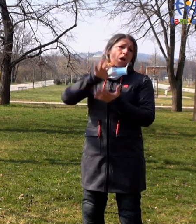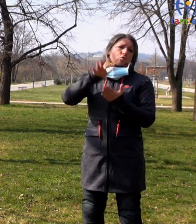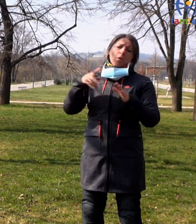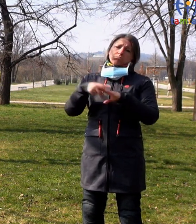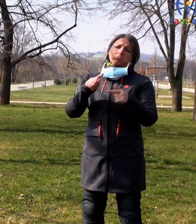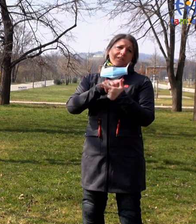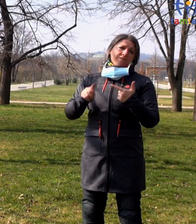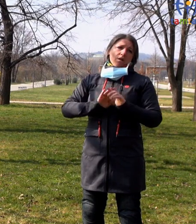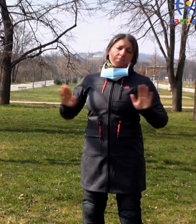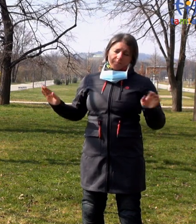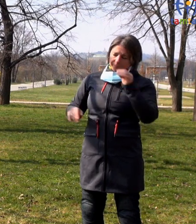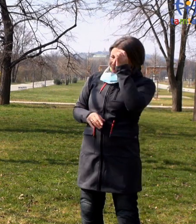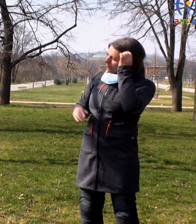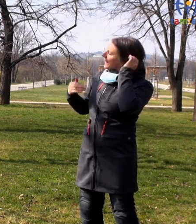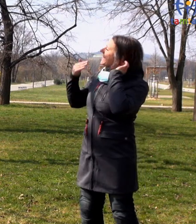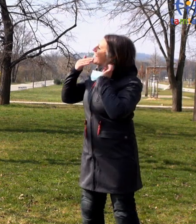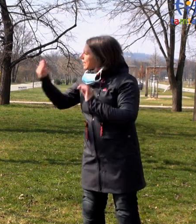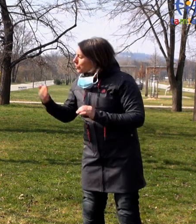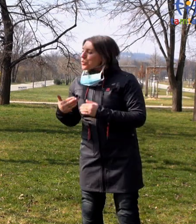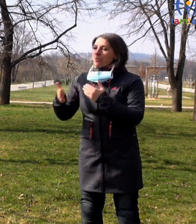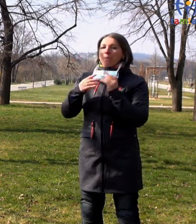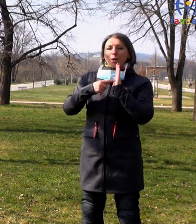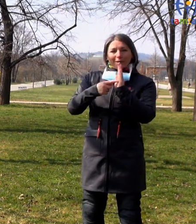Tak, já poděkuju kolegyni.